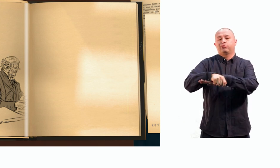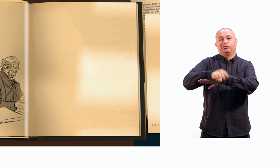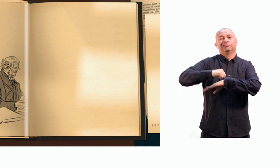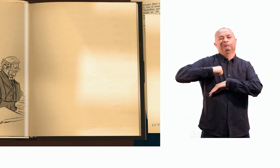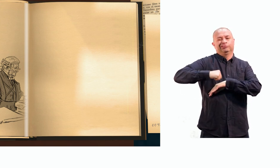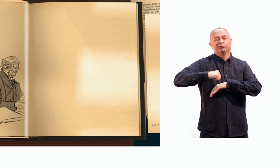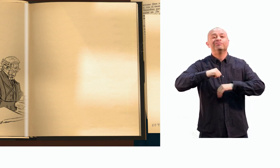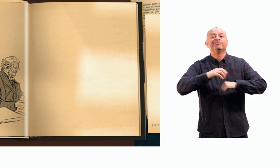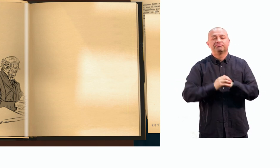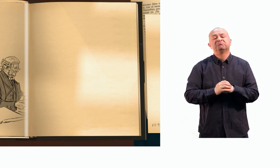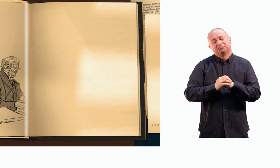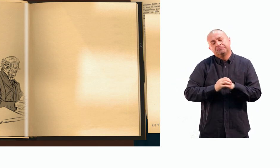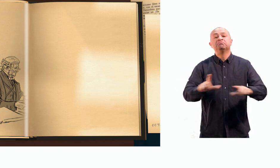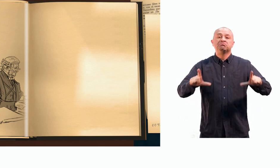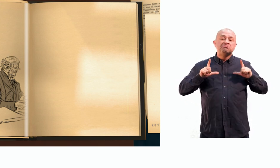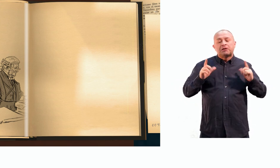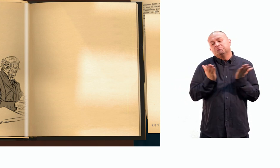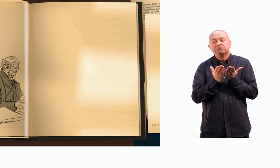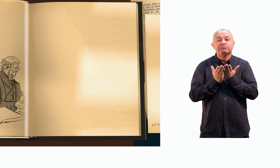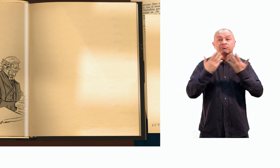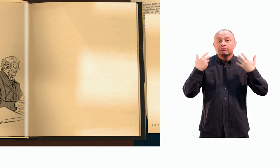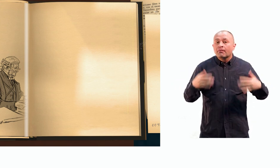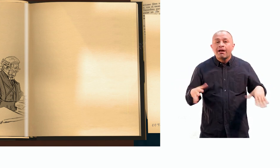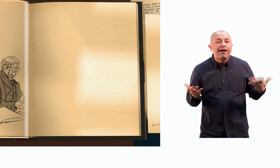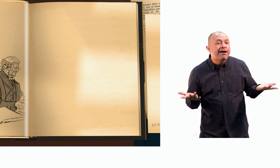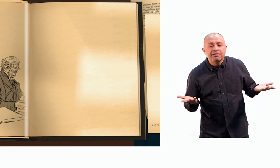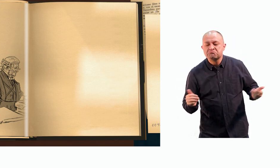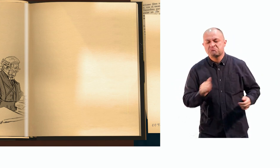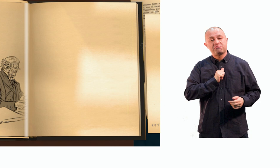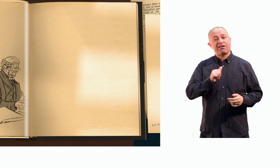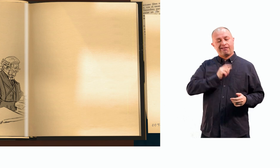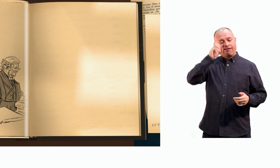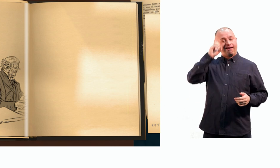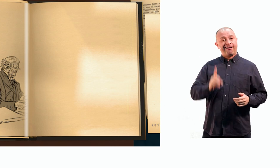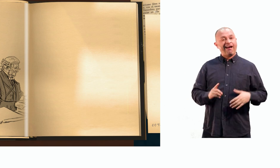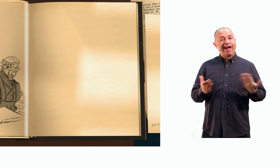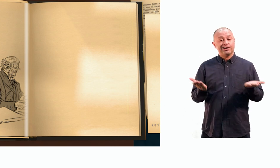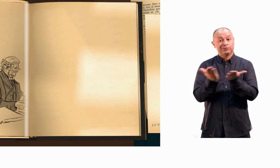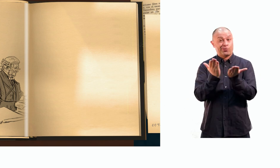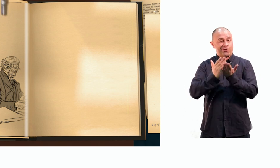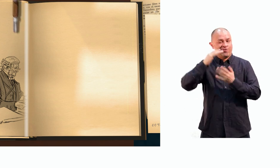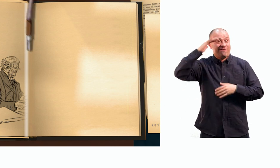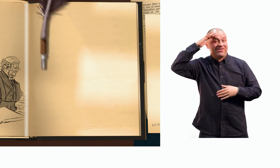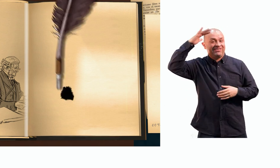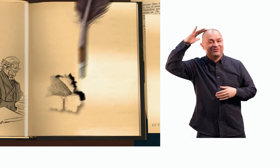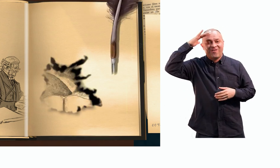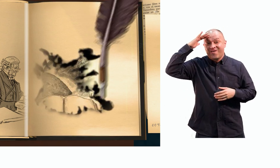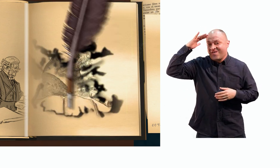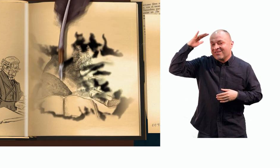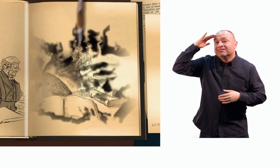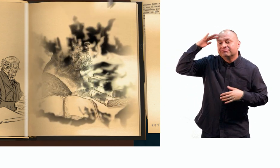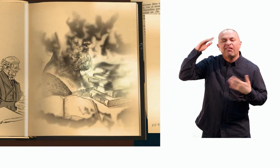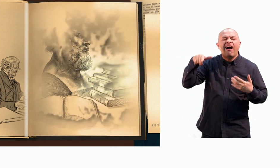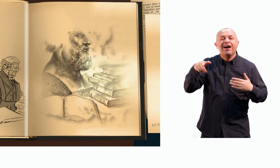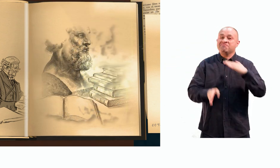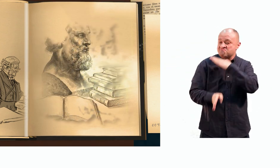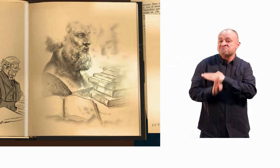posteriormente recibe su título. Y, más adelante, por voluntad, decide estudiar filosofía